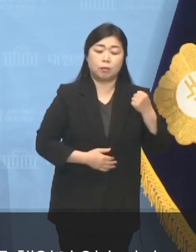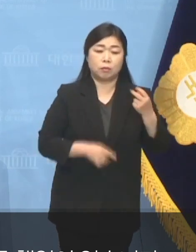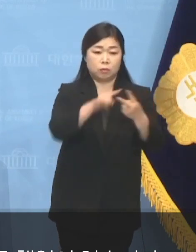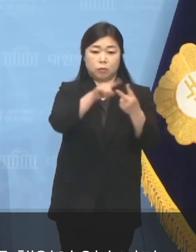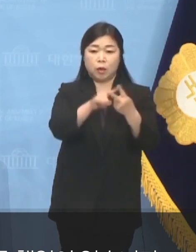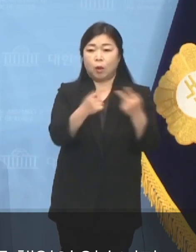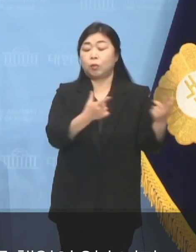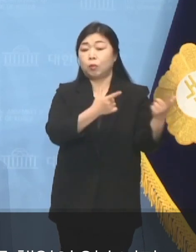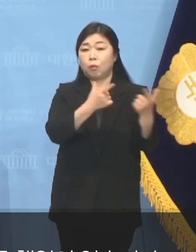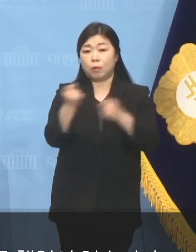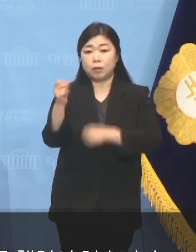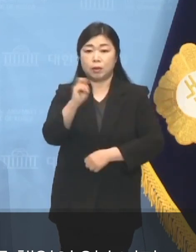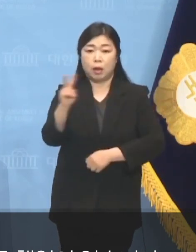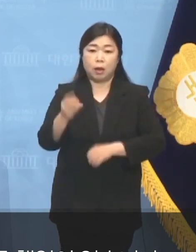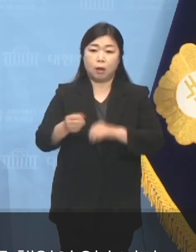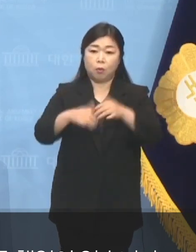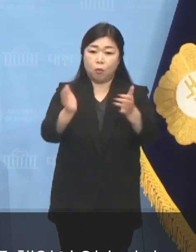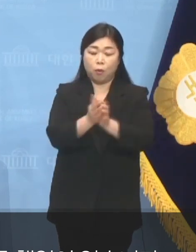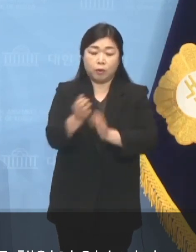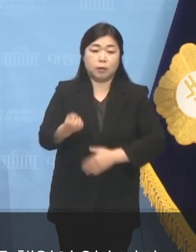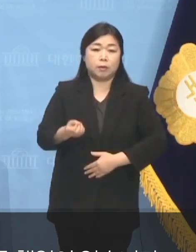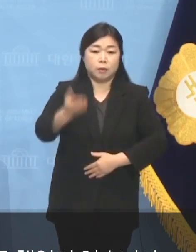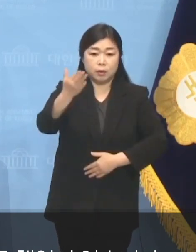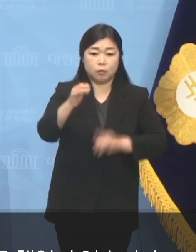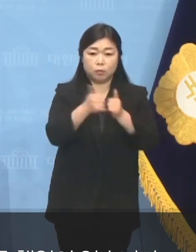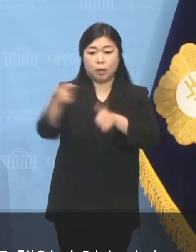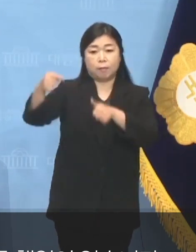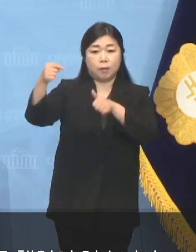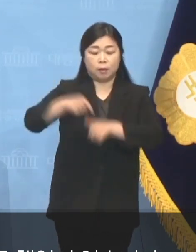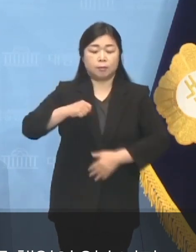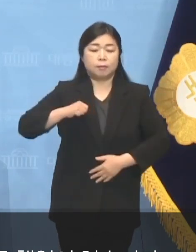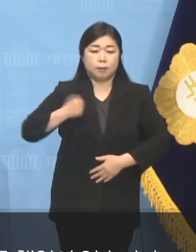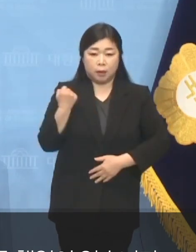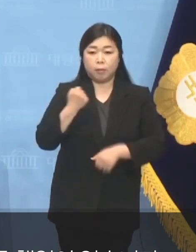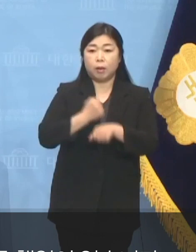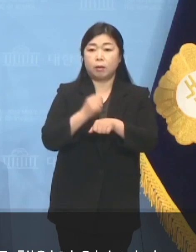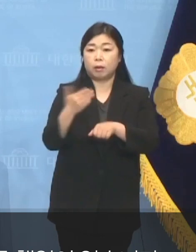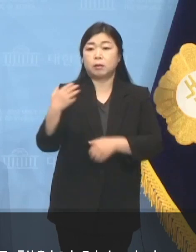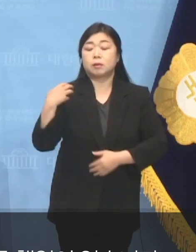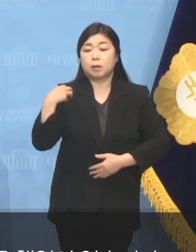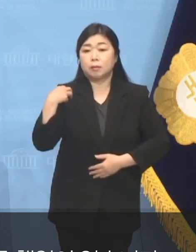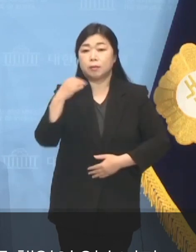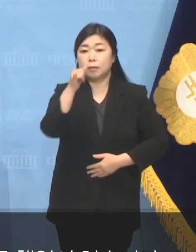승리라는 국민의 염원과 시대의 명령을 받들 책임이 있습니다.